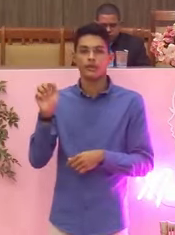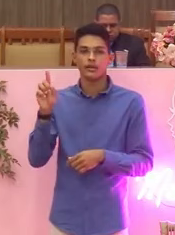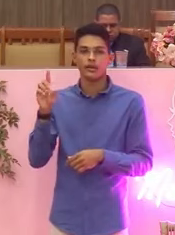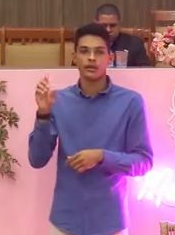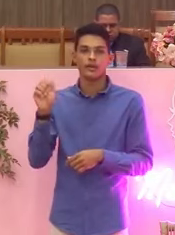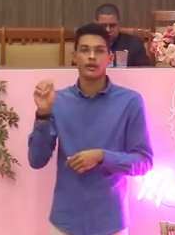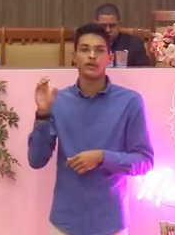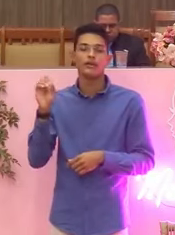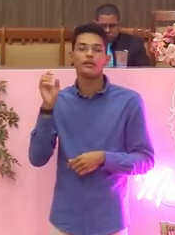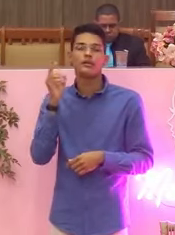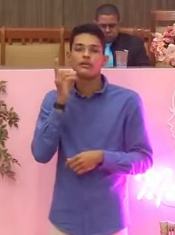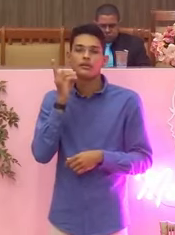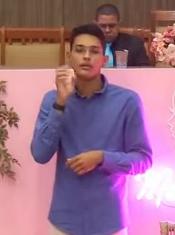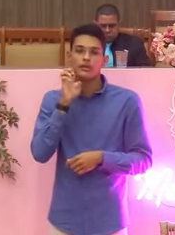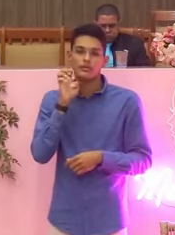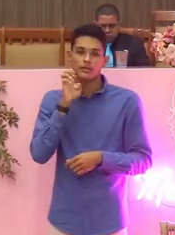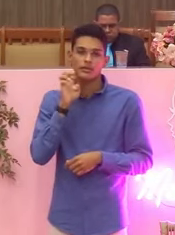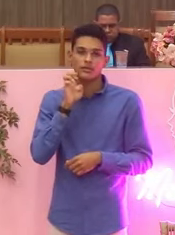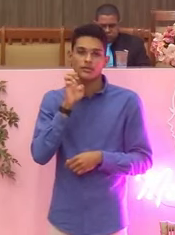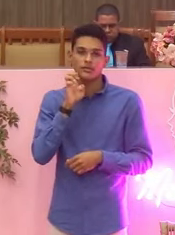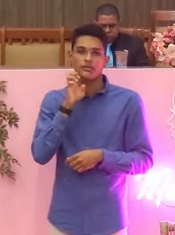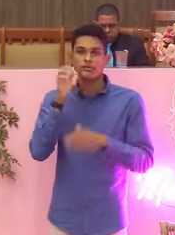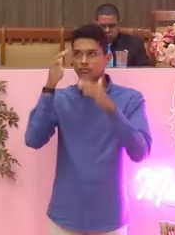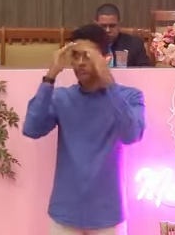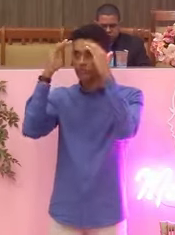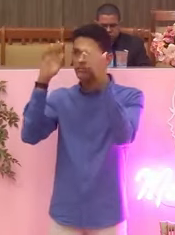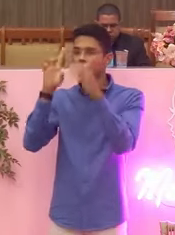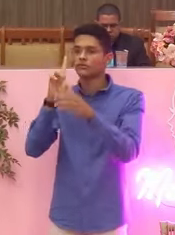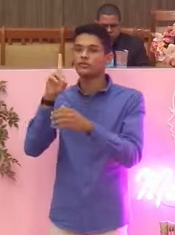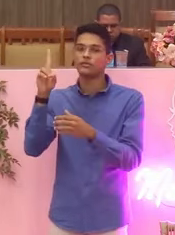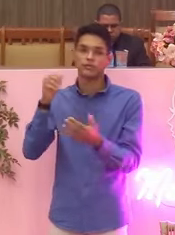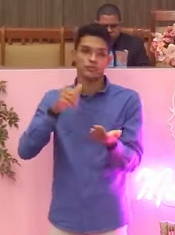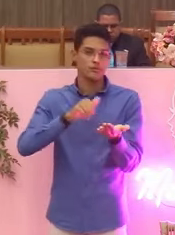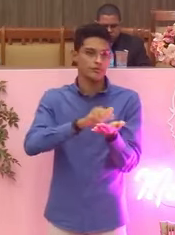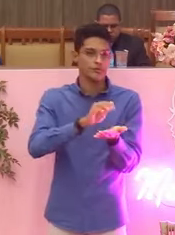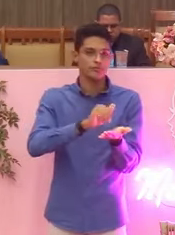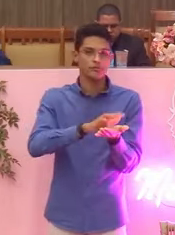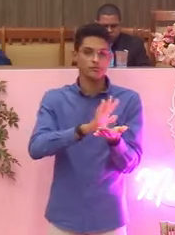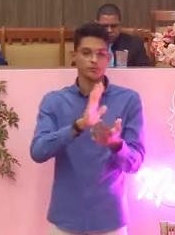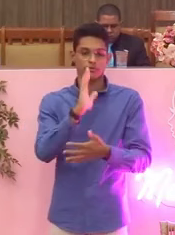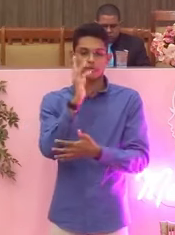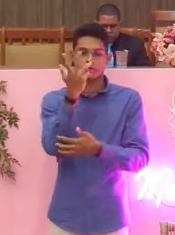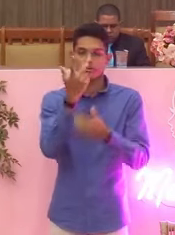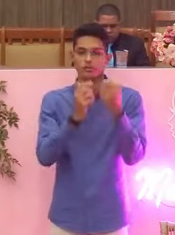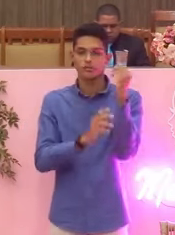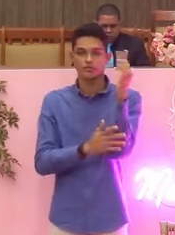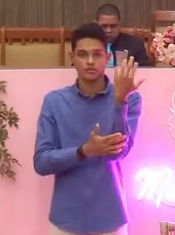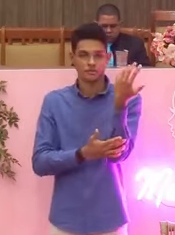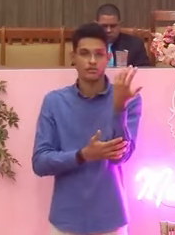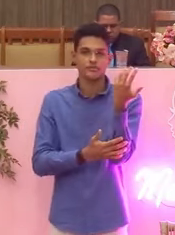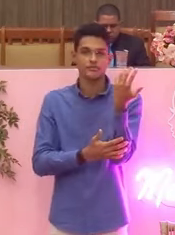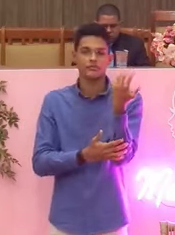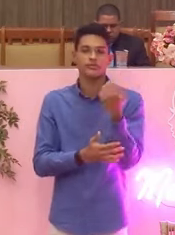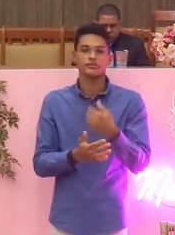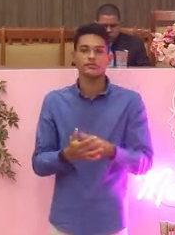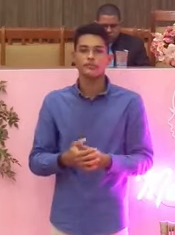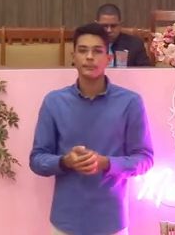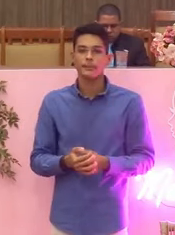Eu vou fazer uma pergunta aqui para você Quem expulsou? Quem fez que,